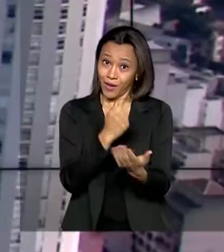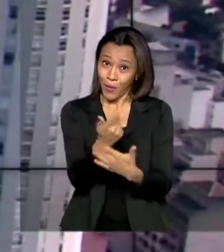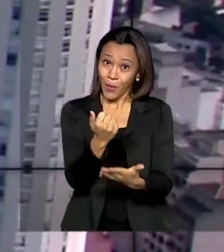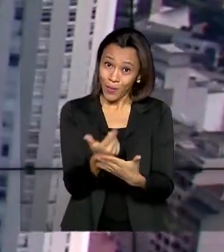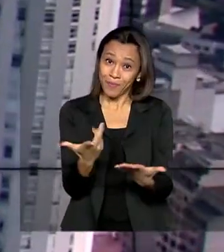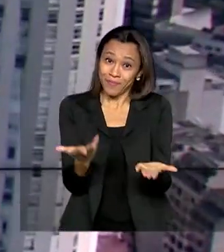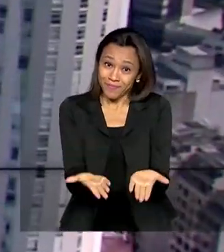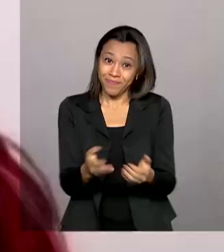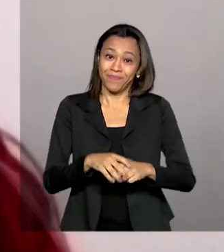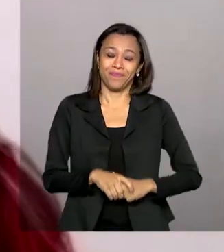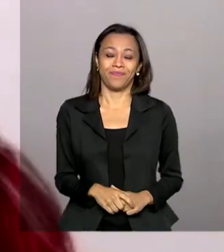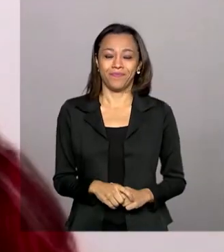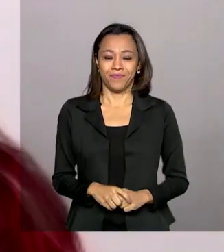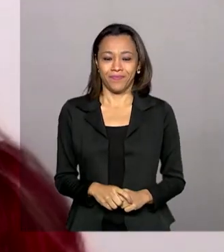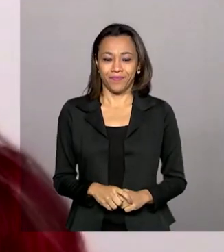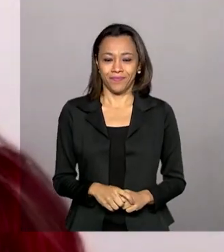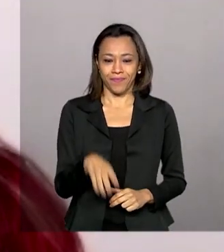SINDEC.